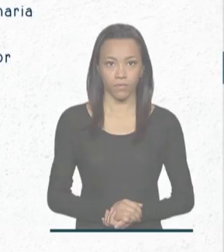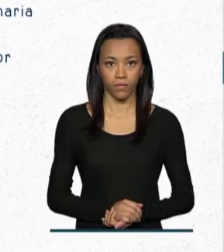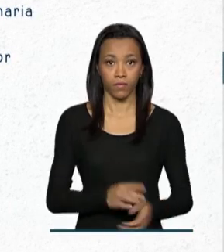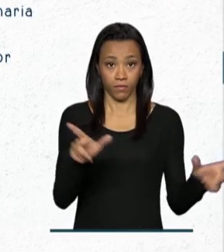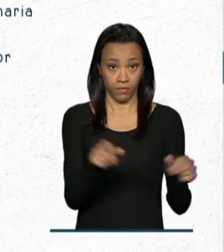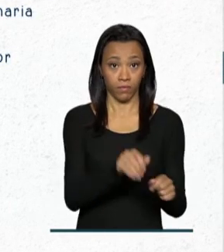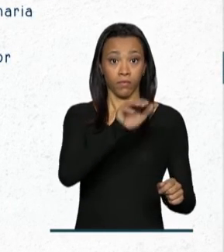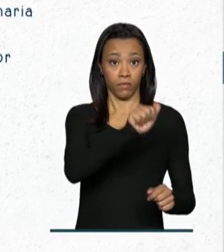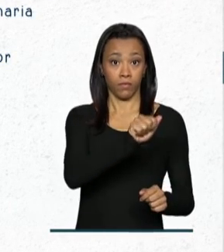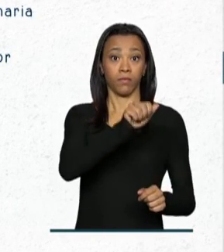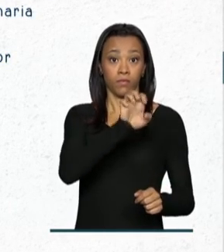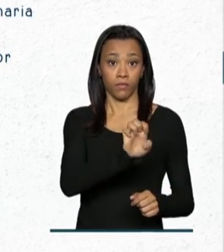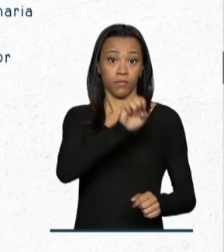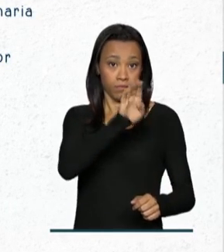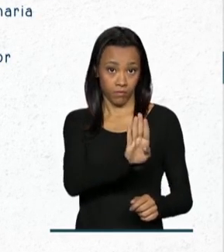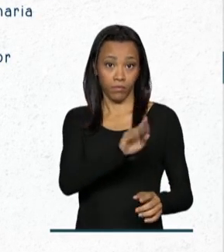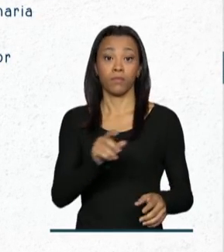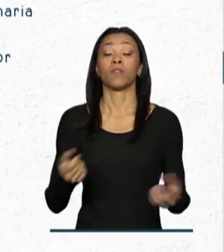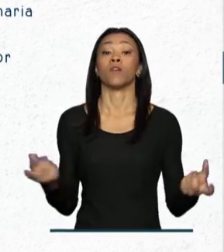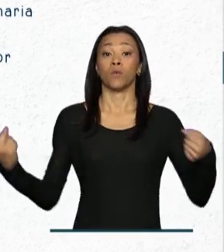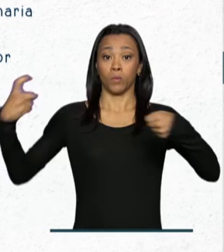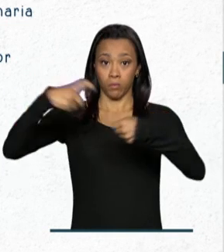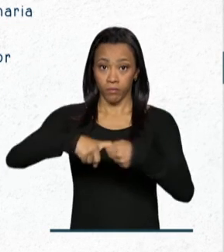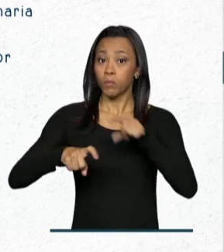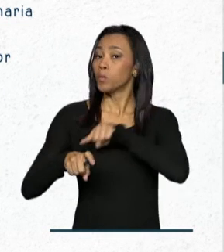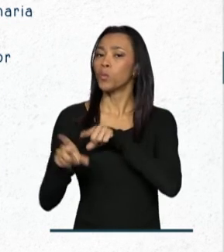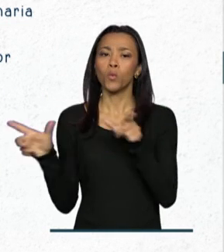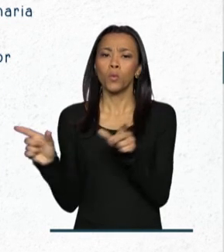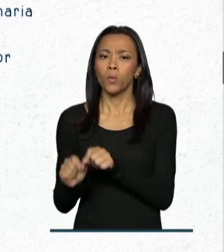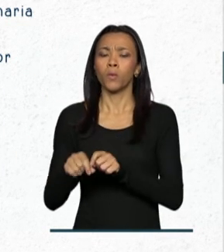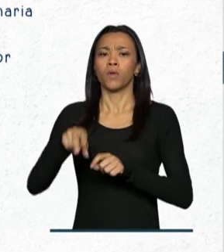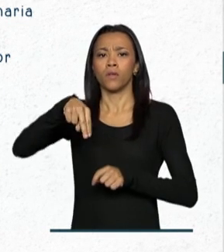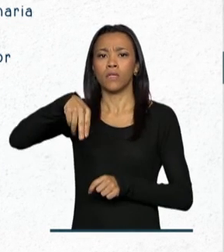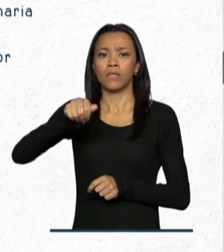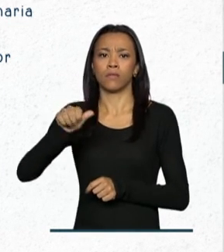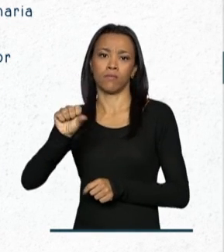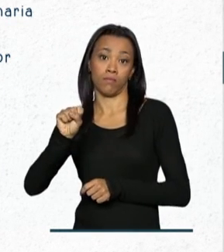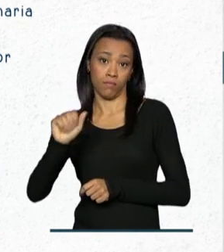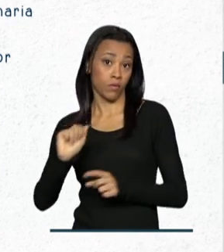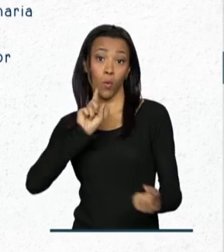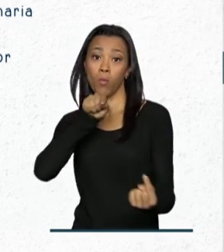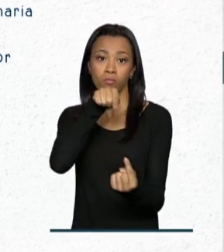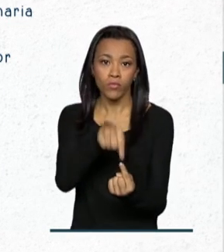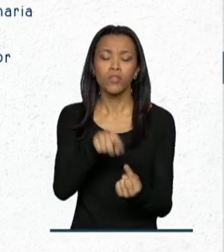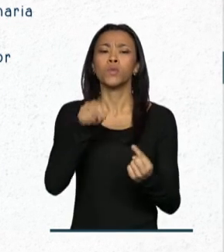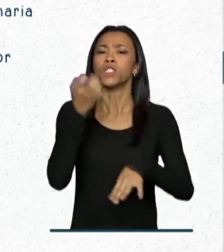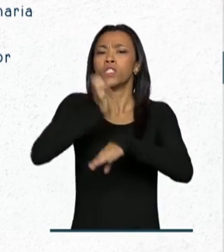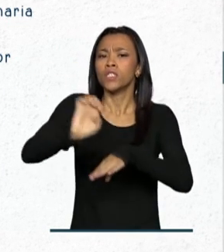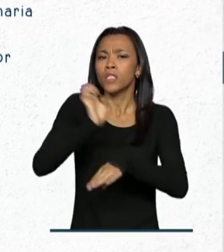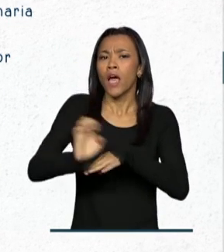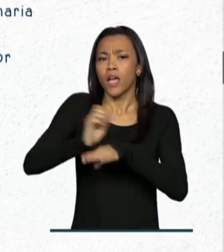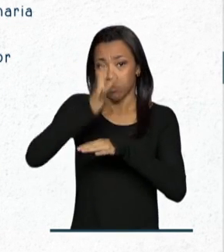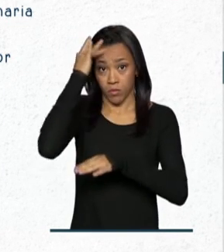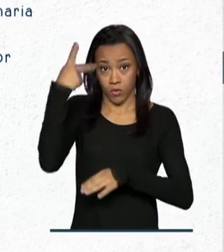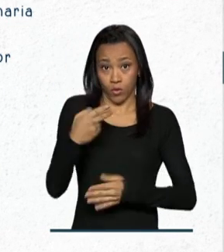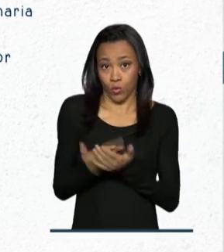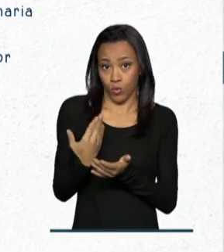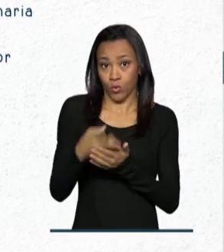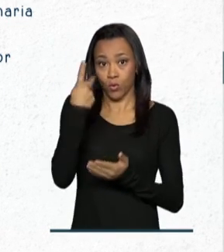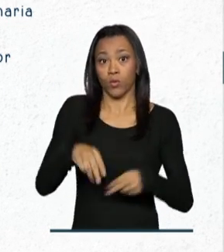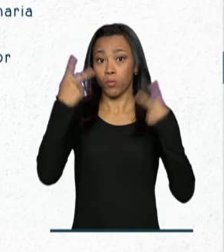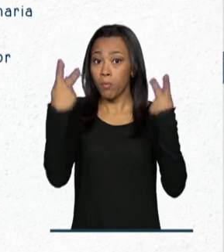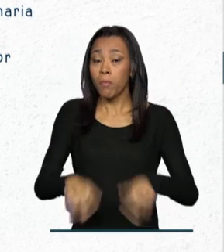A Agência Espacial Brasileira fechou acordo com a Agência Espacial dos Estados Unidos para estágio de estudantes brasileiros da